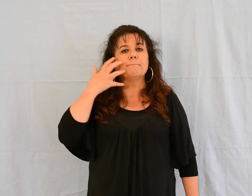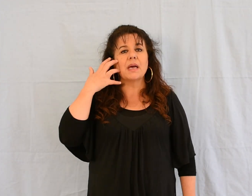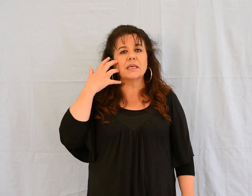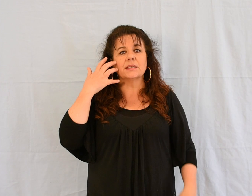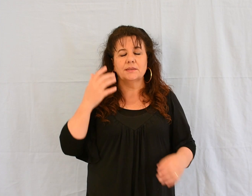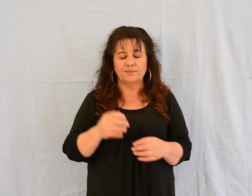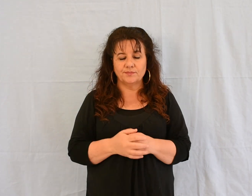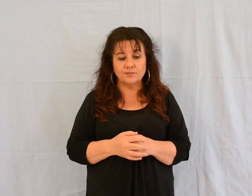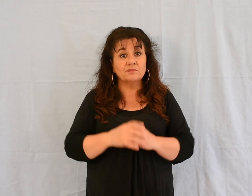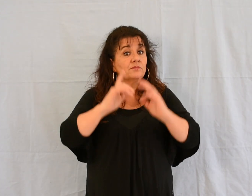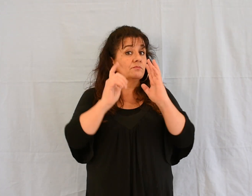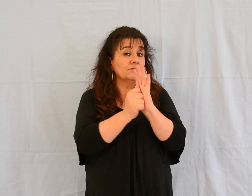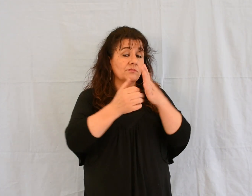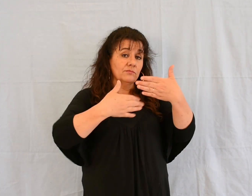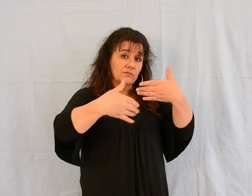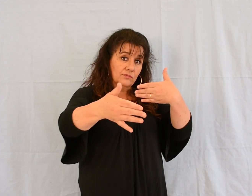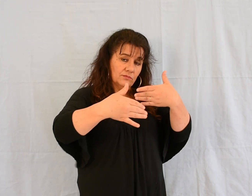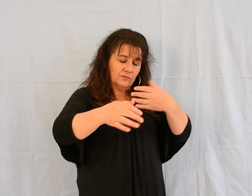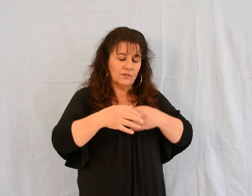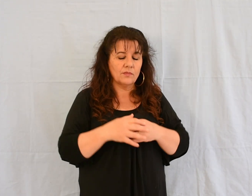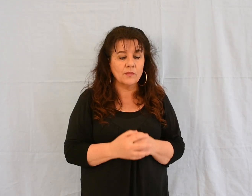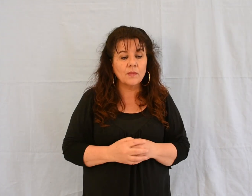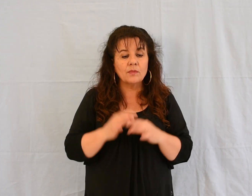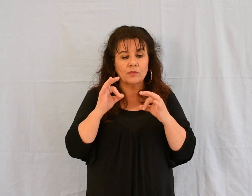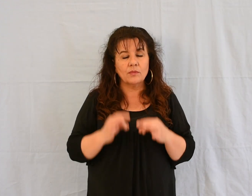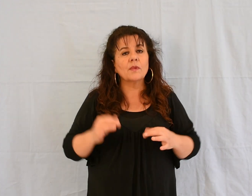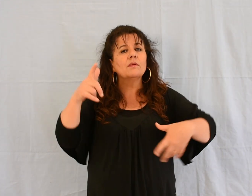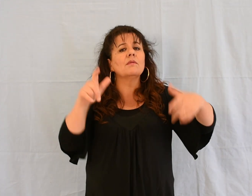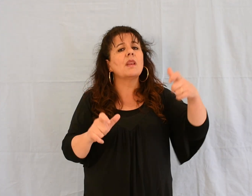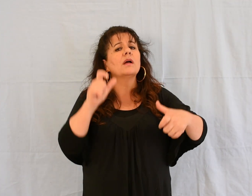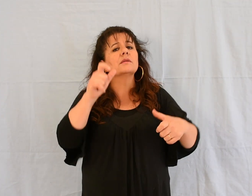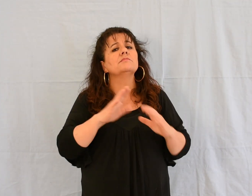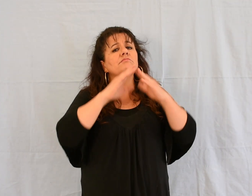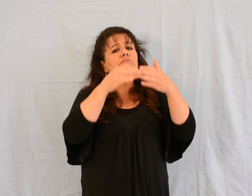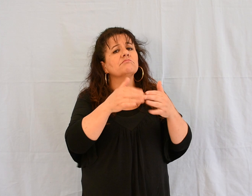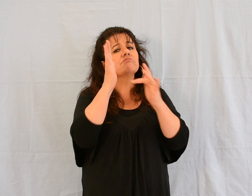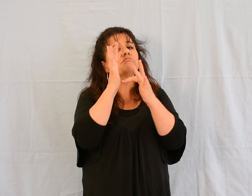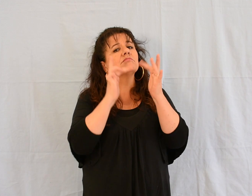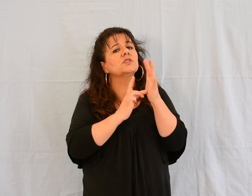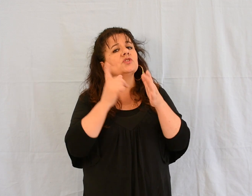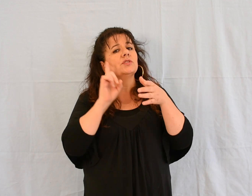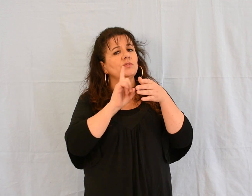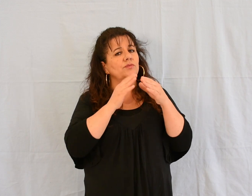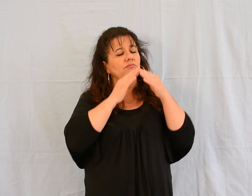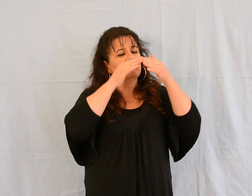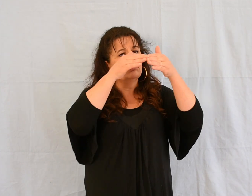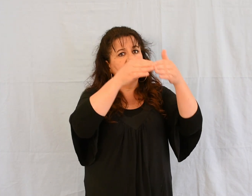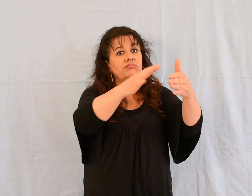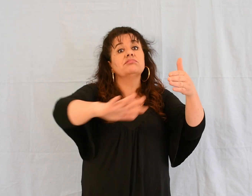En ce temps-là, Jésus regagna en barque l'autre rive, et une grande foule s'assembla